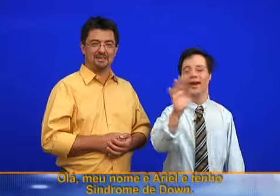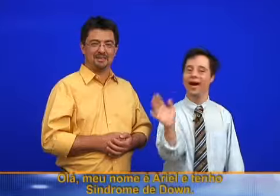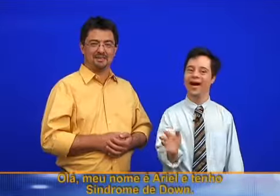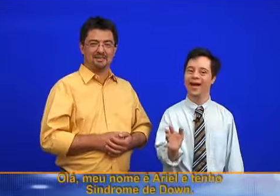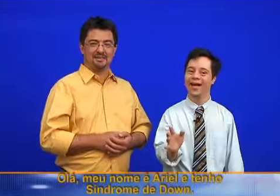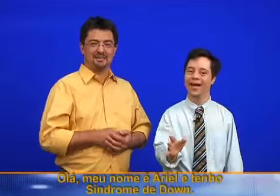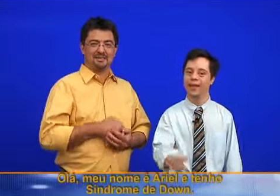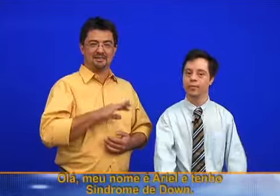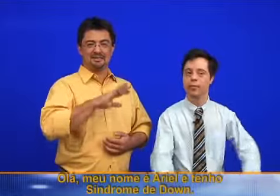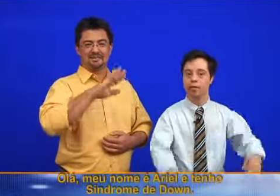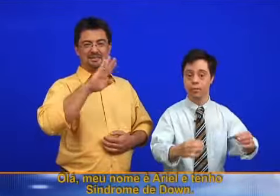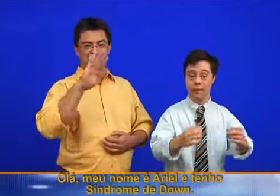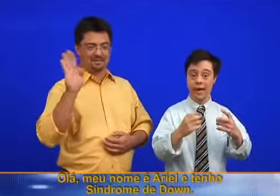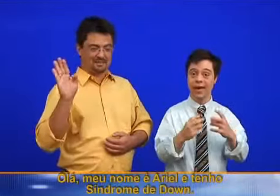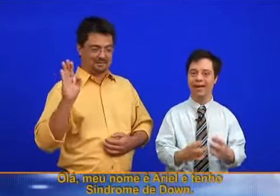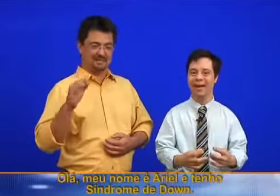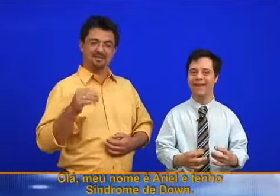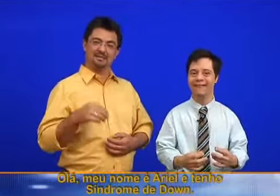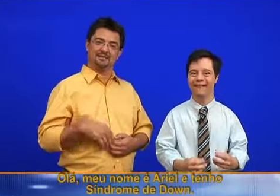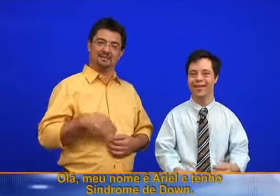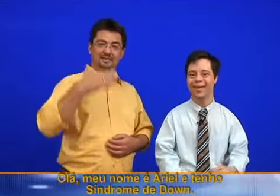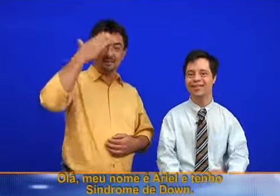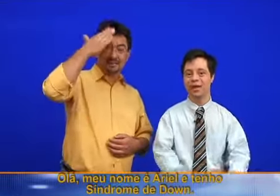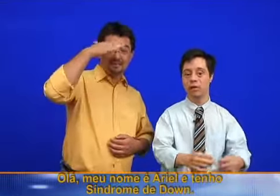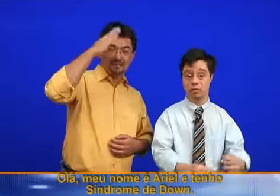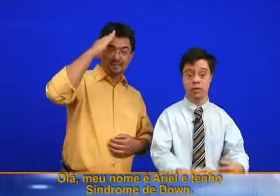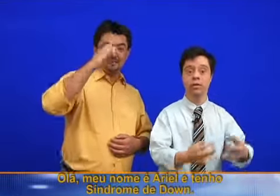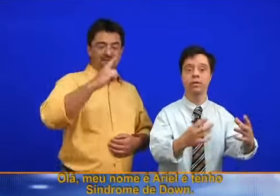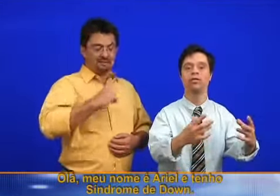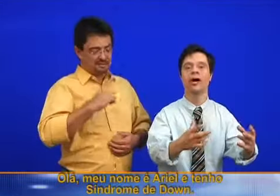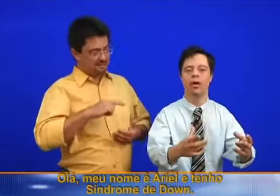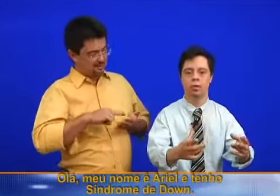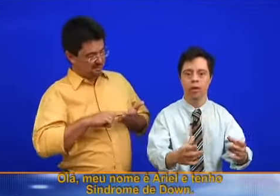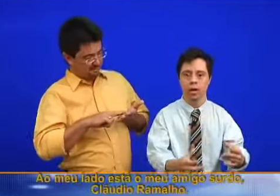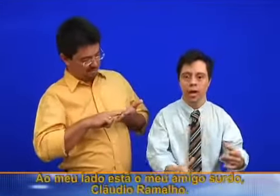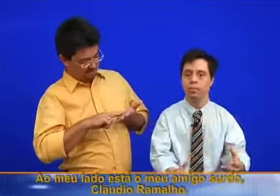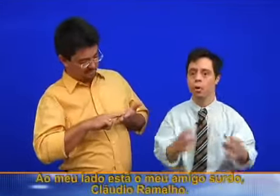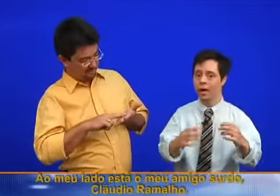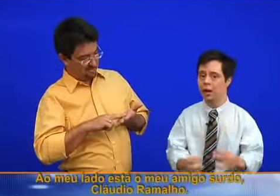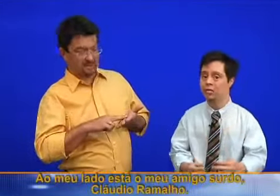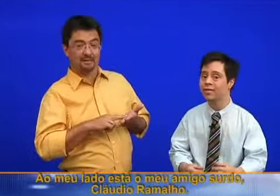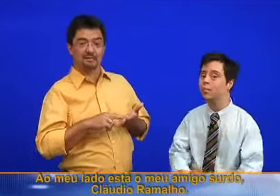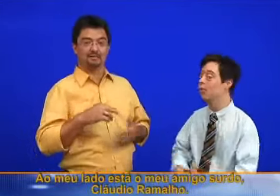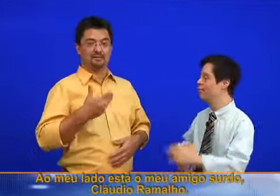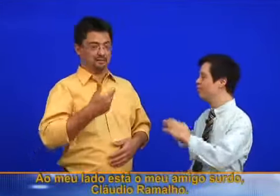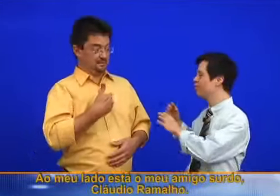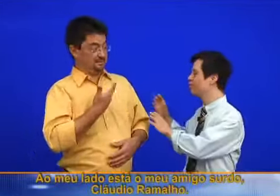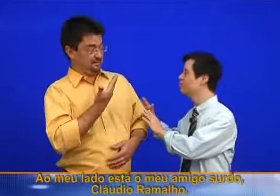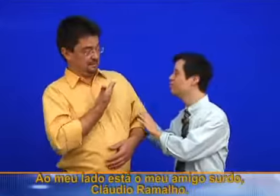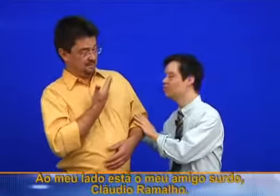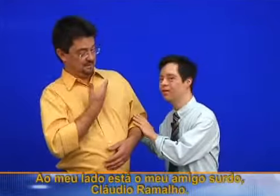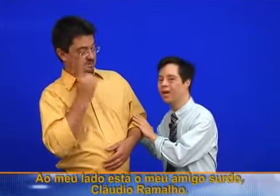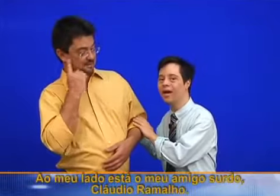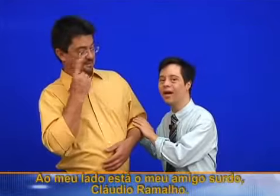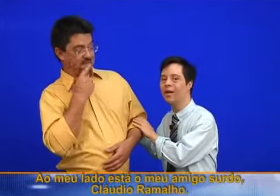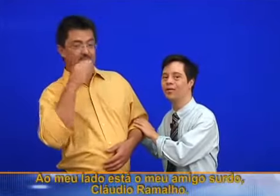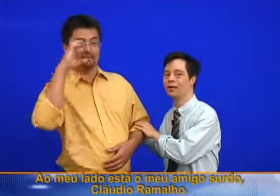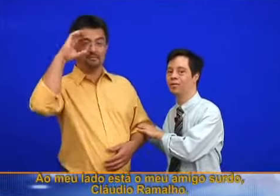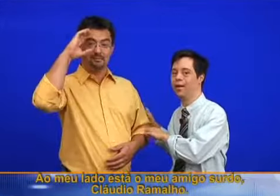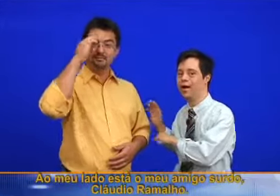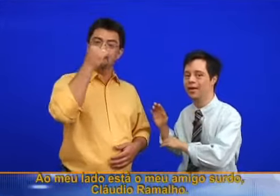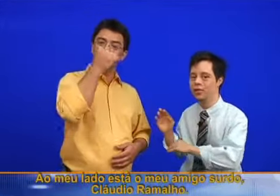Olá! Meu nome é Ariel e tem sim no Middown. A meu lado está meu amigo surdo,